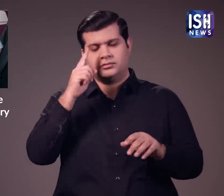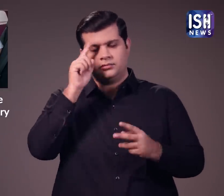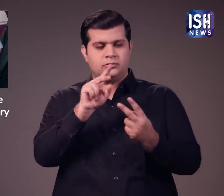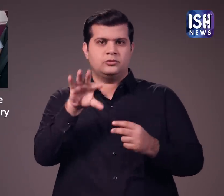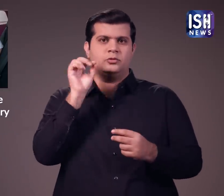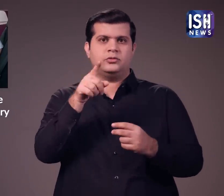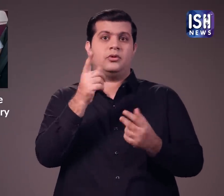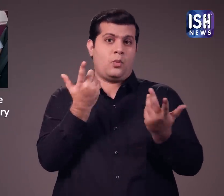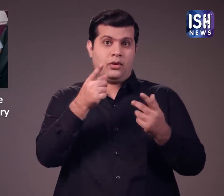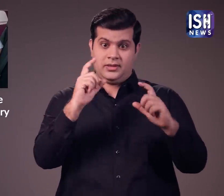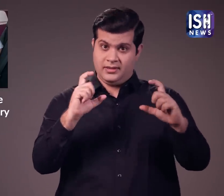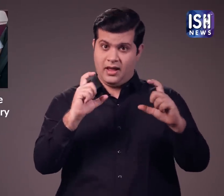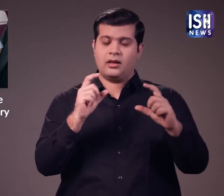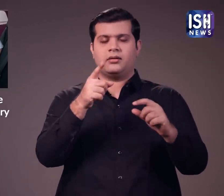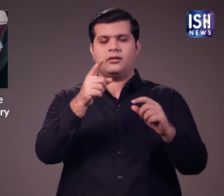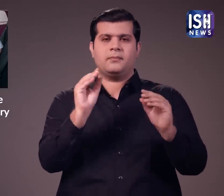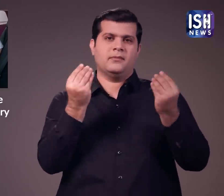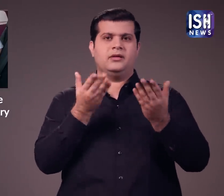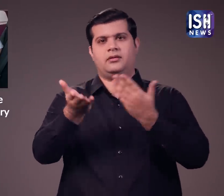जान भी जा सकती है चुन्ना आपको है साउधान रहना बहतर है